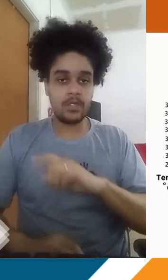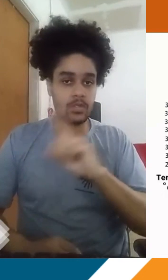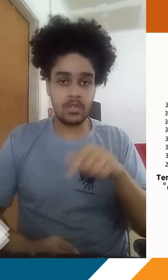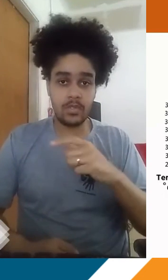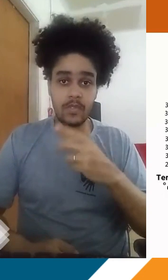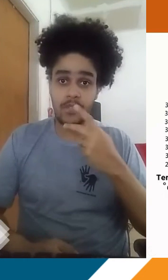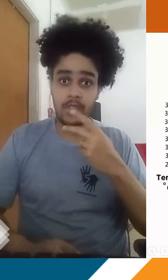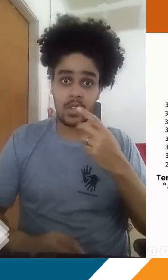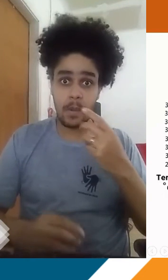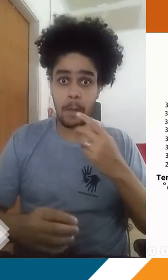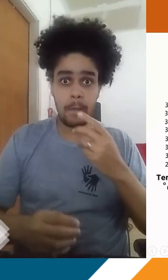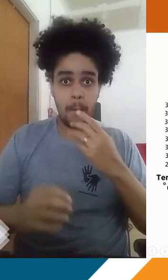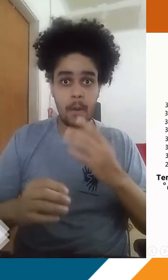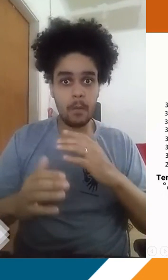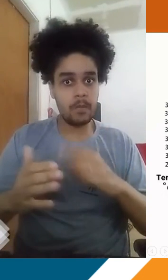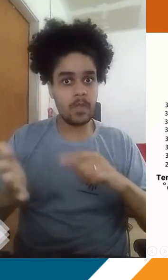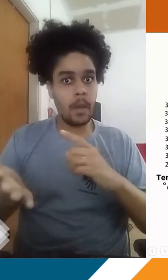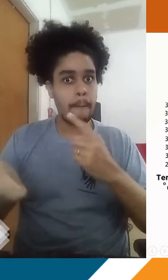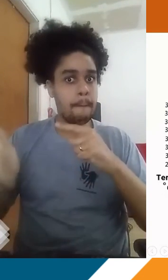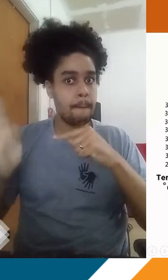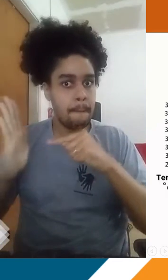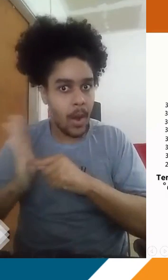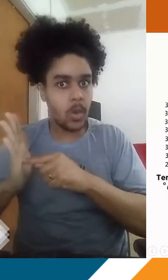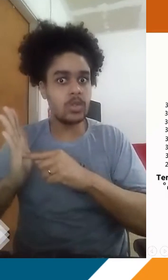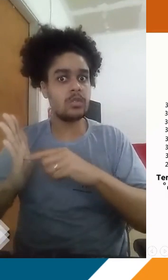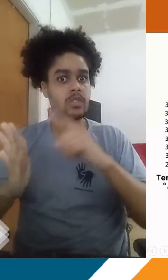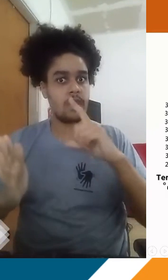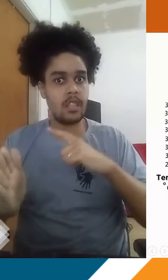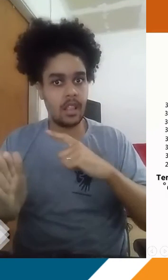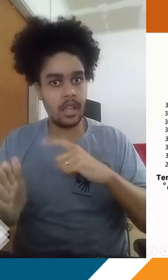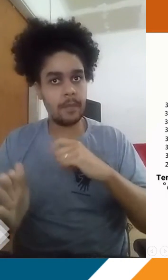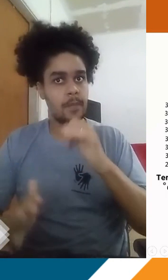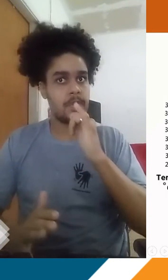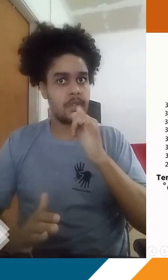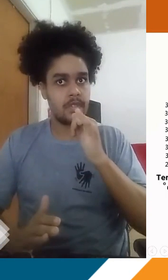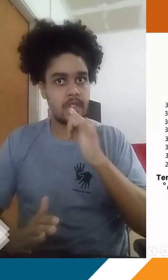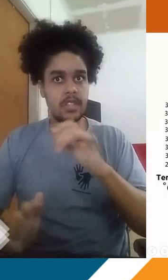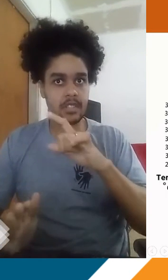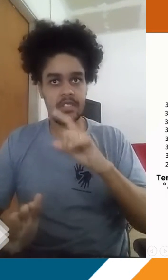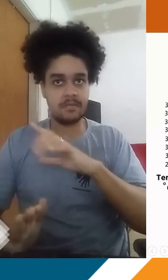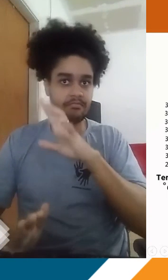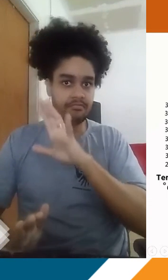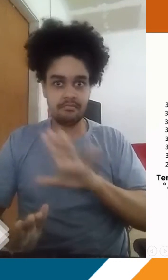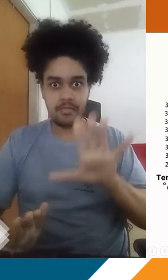cidade. A gente tá falando sobre aquele ponto central das cidades que, por exemplo, possui essa paisagem aqui muito